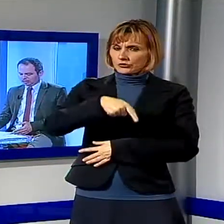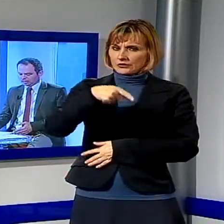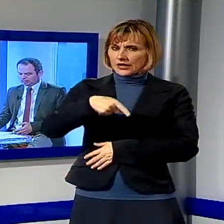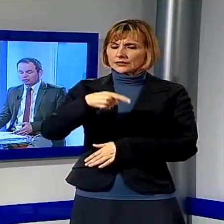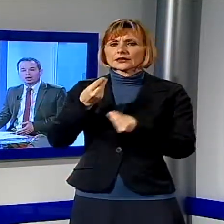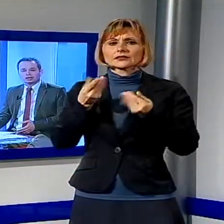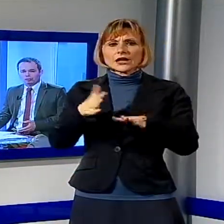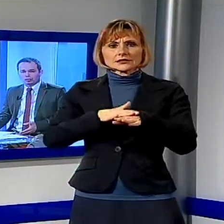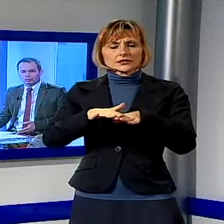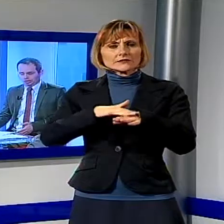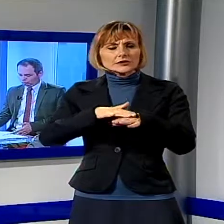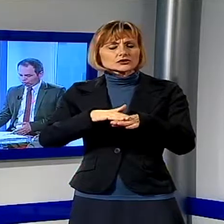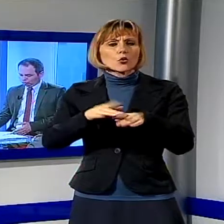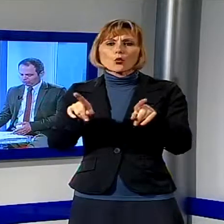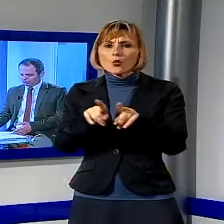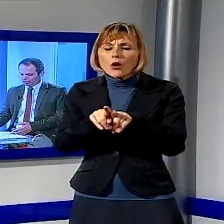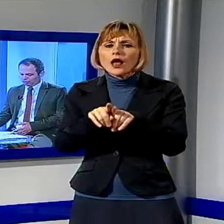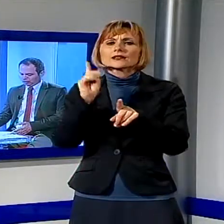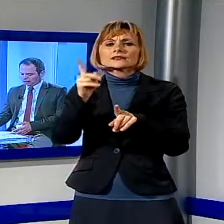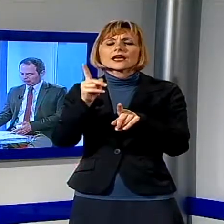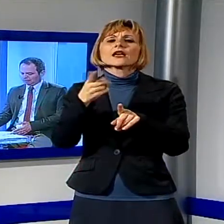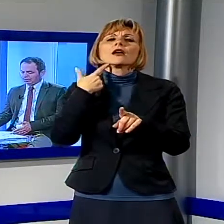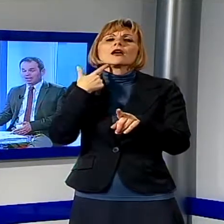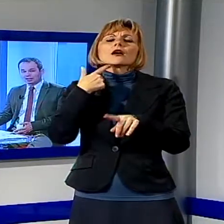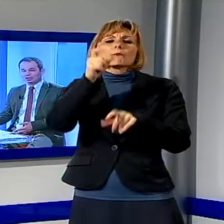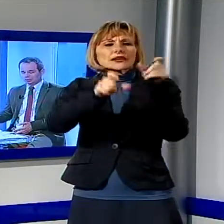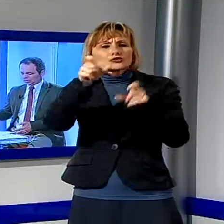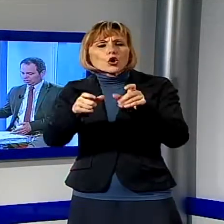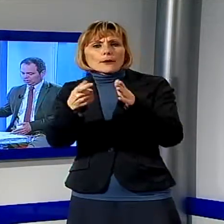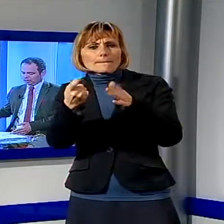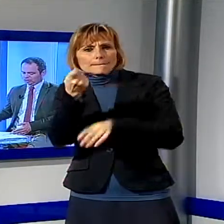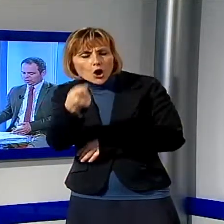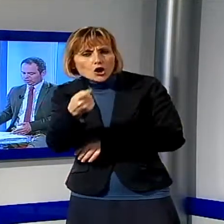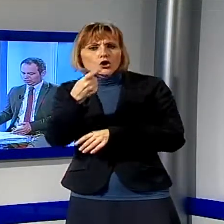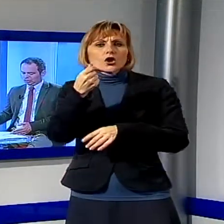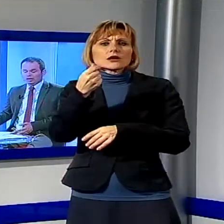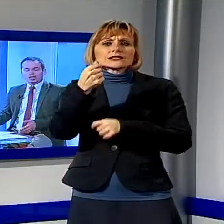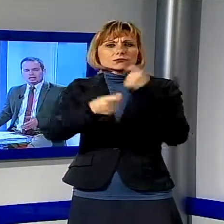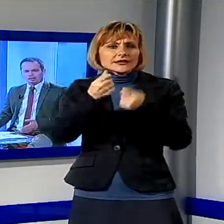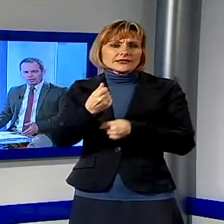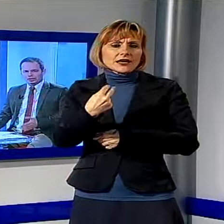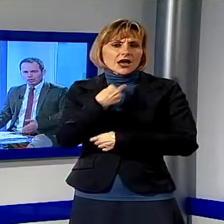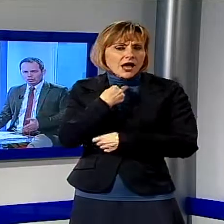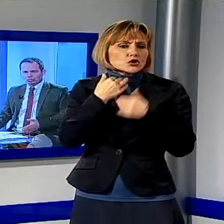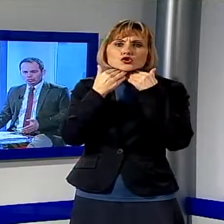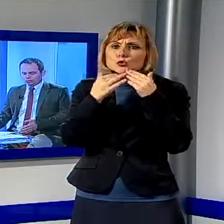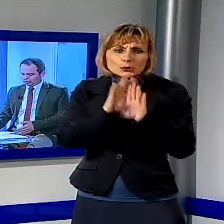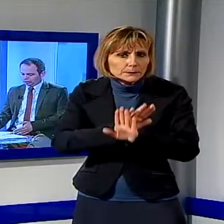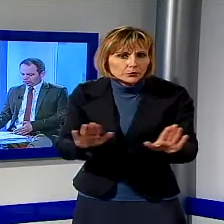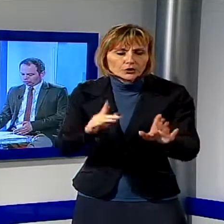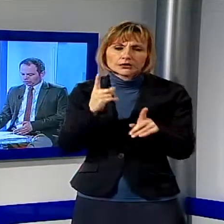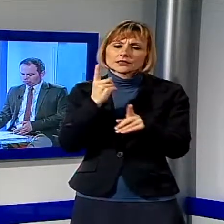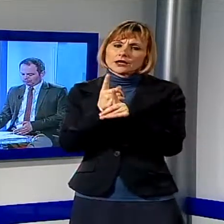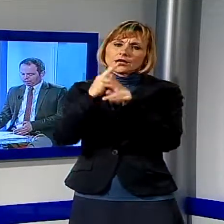garantire il servizio anche a fronte di volumi di traffico bassi e alti costi di esercizio. Infine, sempre su questo